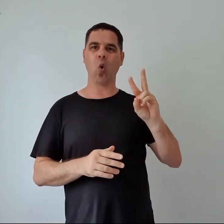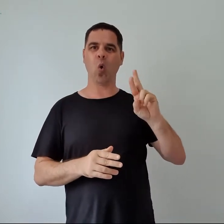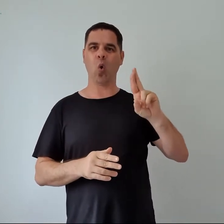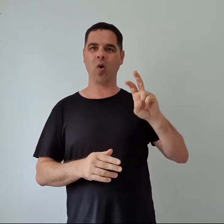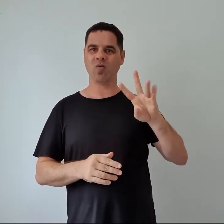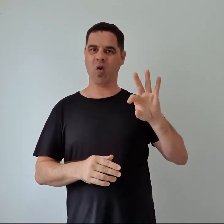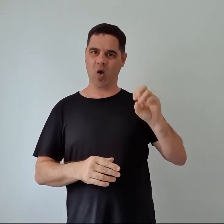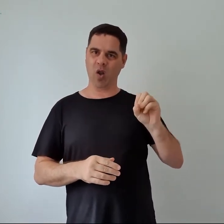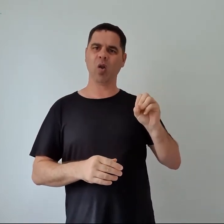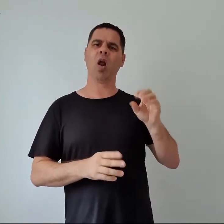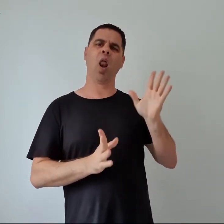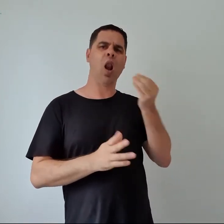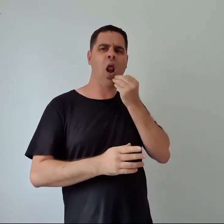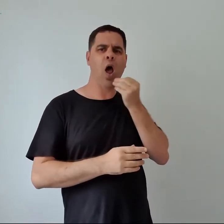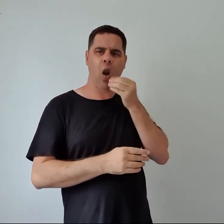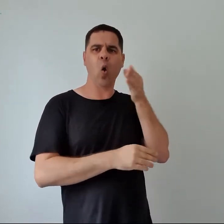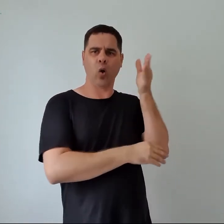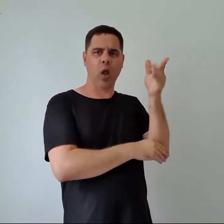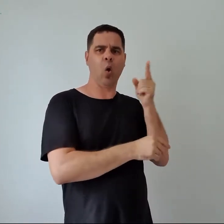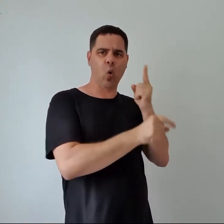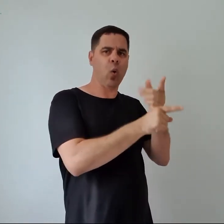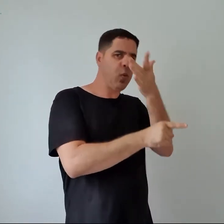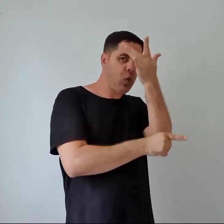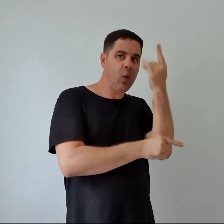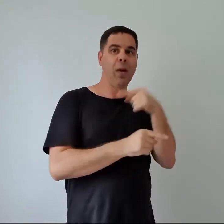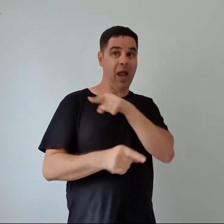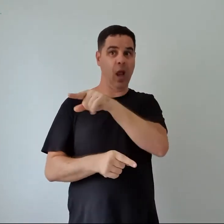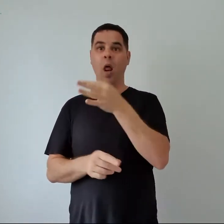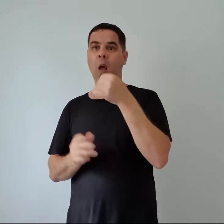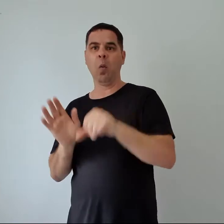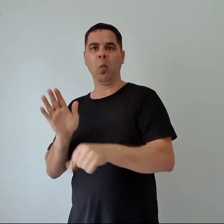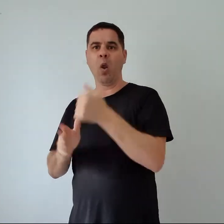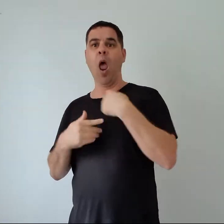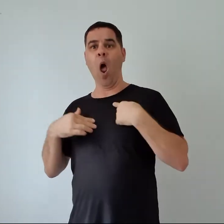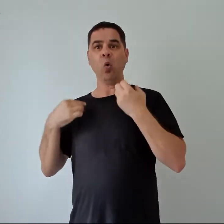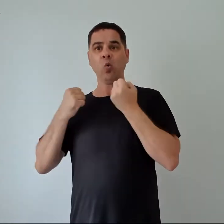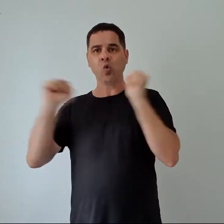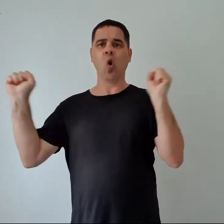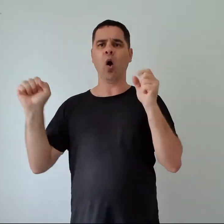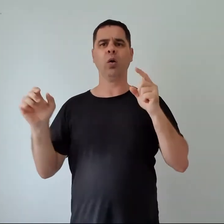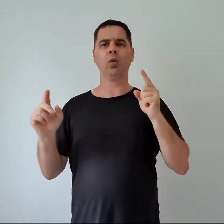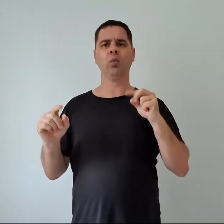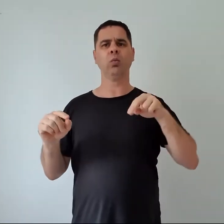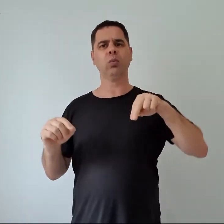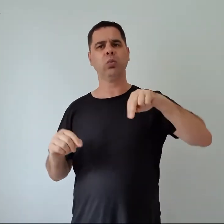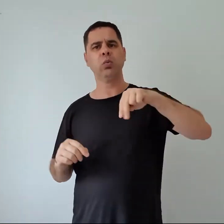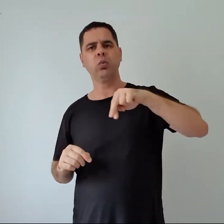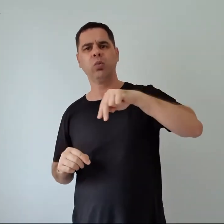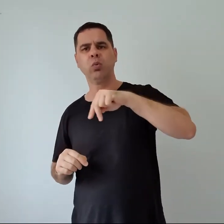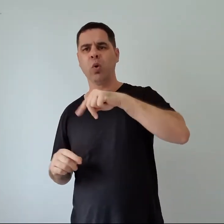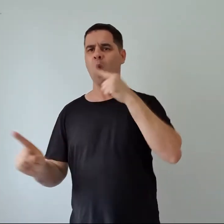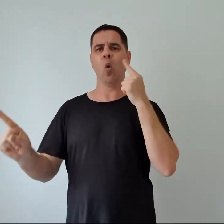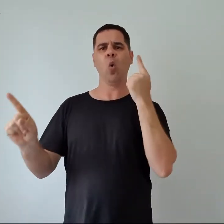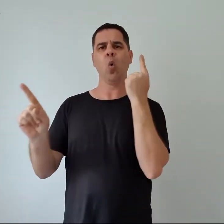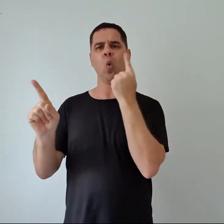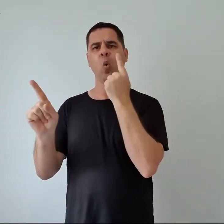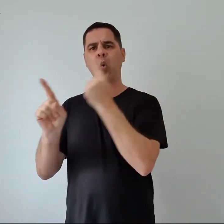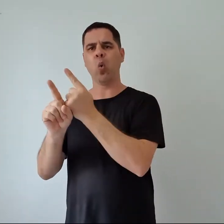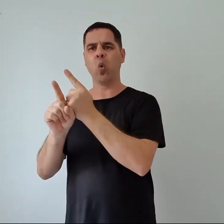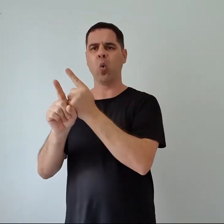do sujeito do hotel, é lógico, mas não conta, né? Eu fiquei em choque, fui caminhando até ela aos prantos. Ela se levantou e me